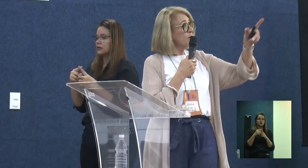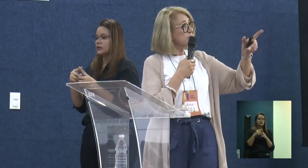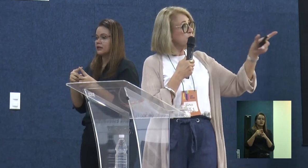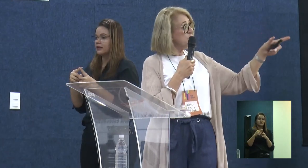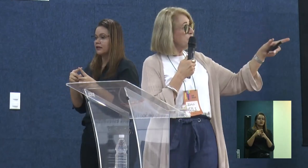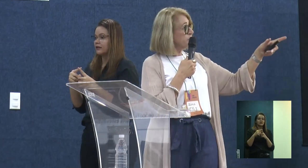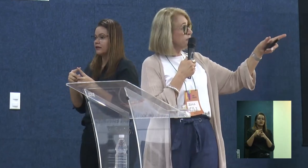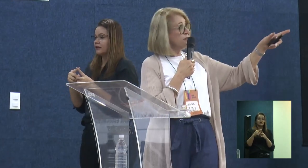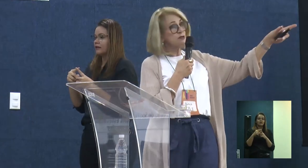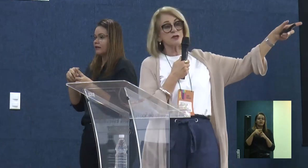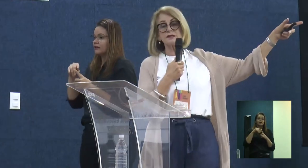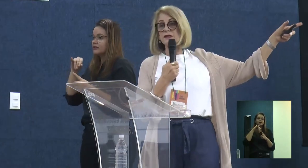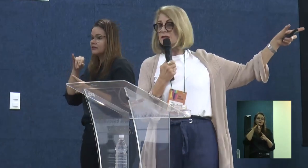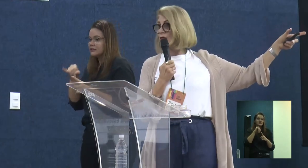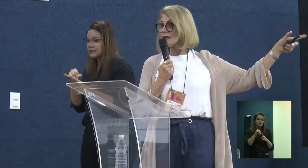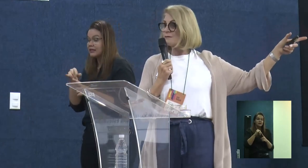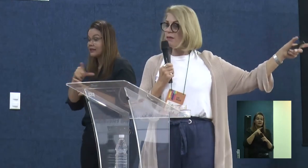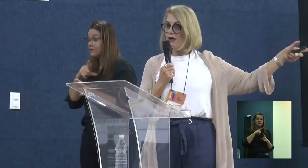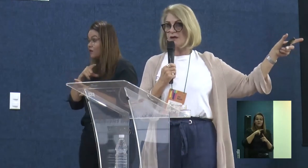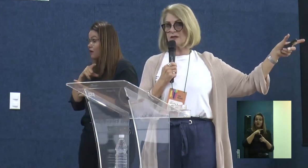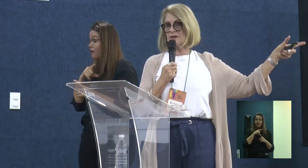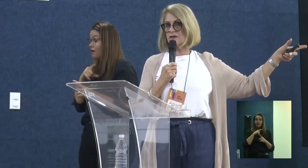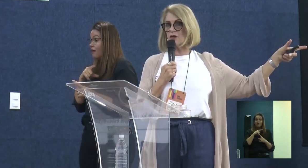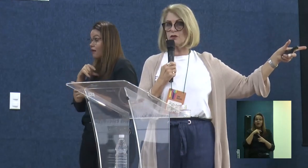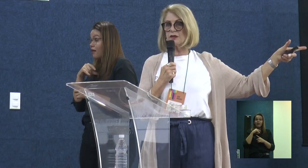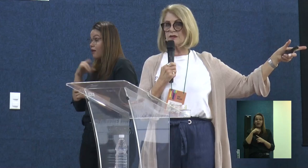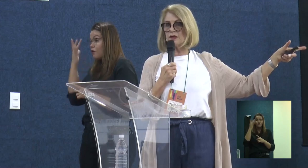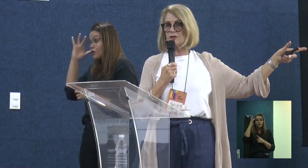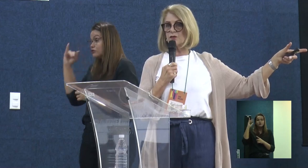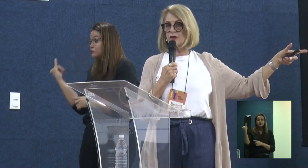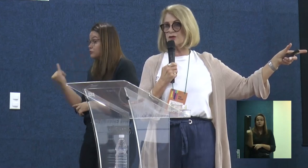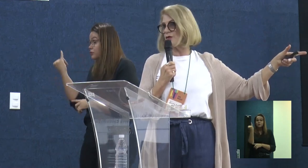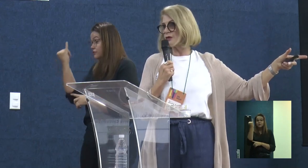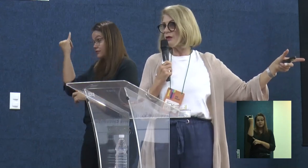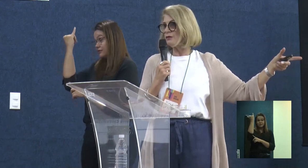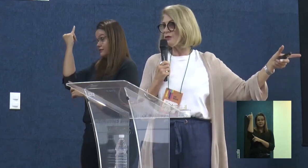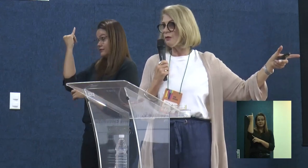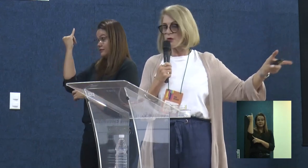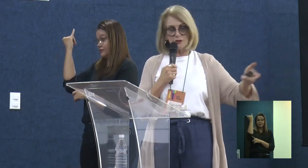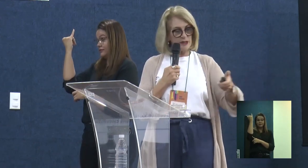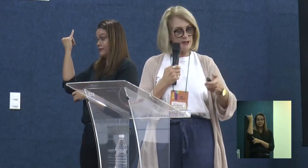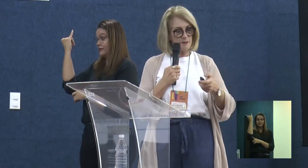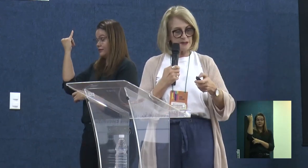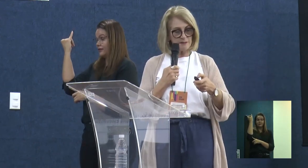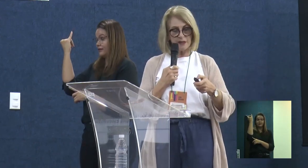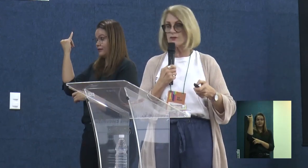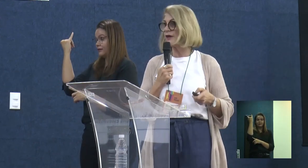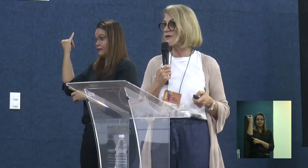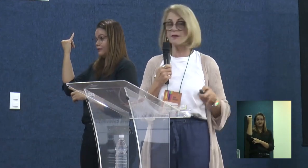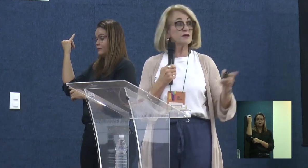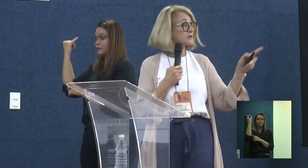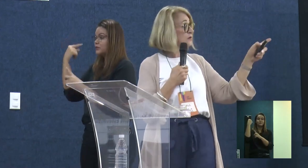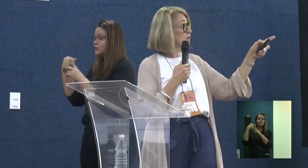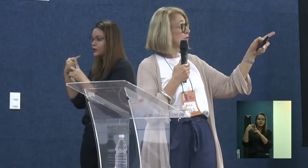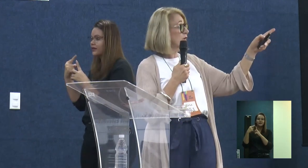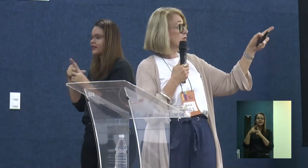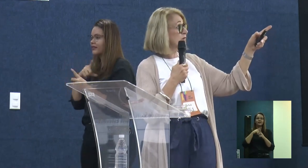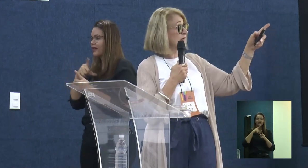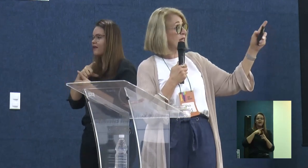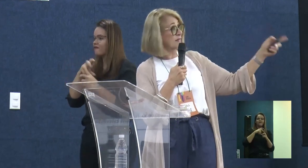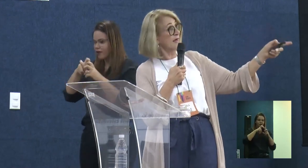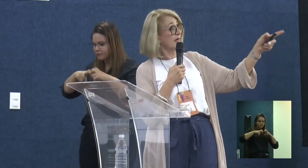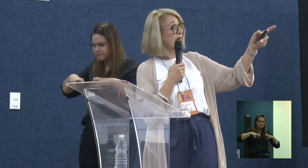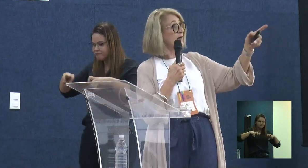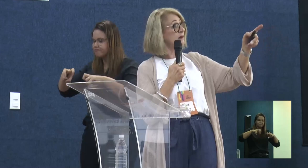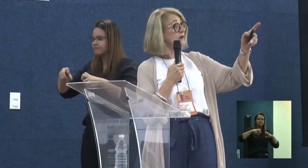E eu acho muito importante essa questão das bancas que estão acontecendo, gente, eu tenho tido a oportunidade de participar de várias bancas, aqui